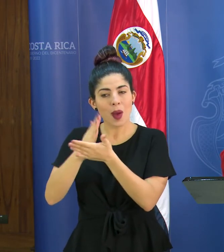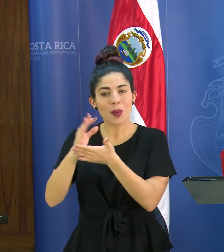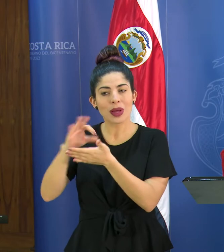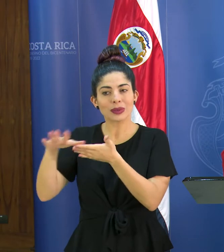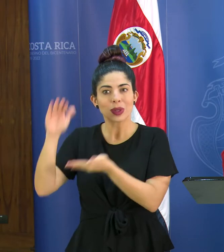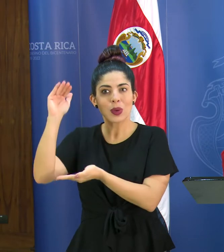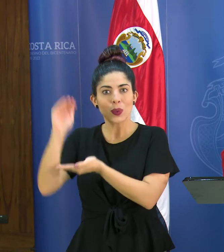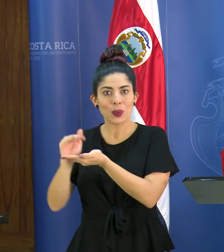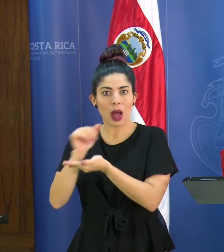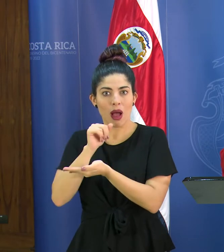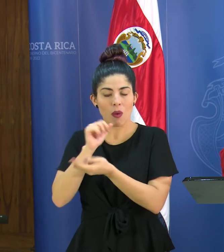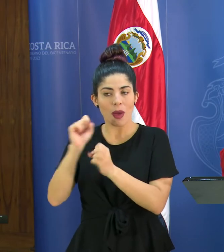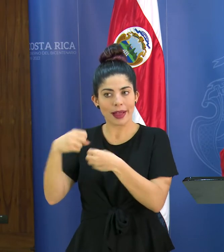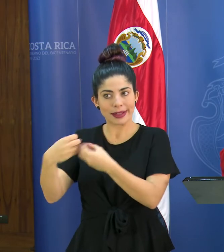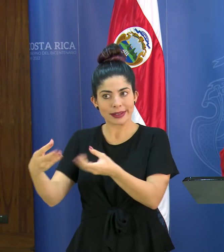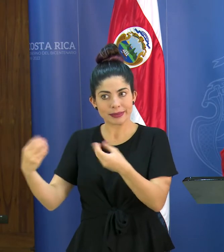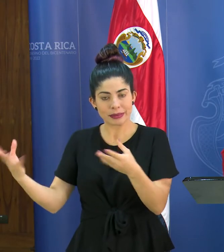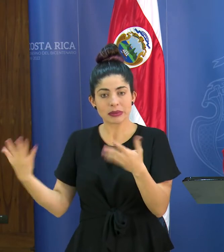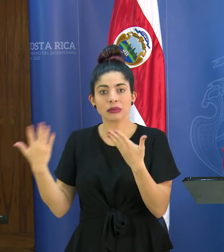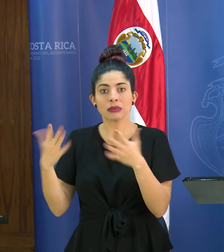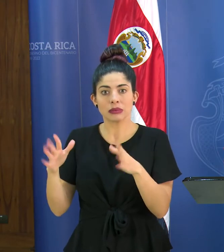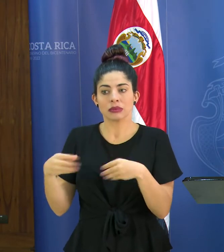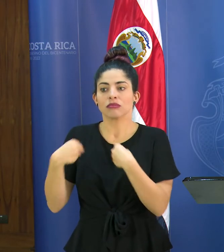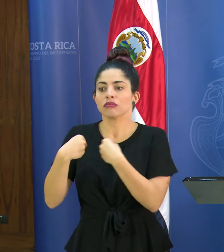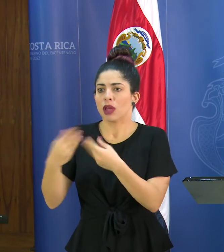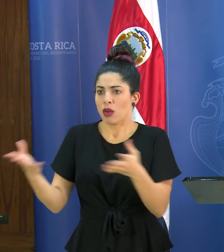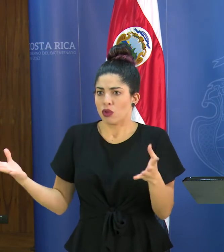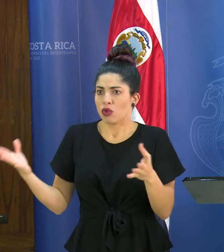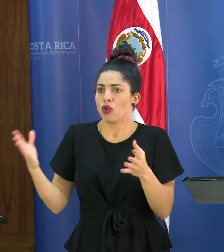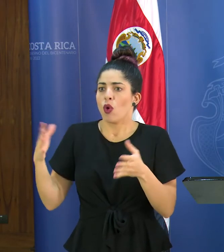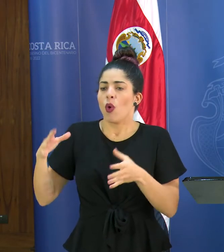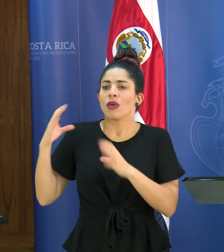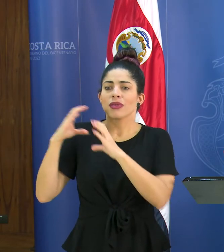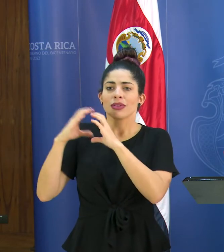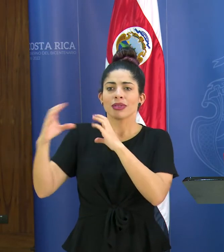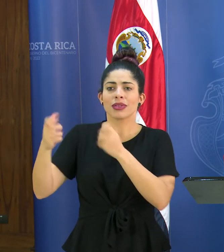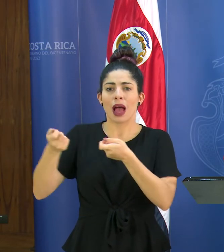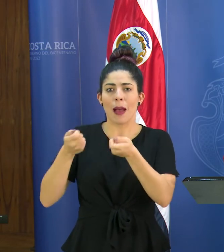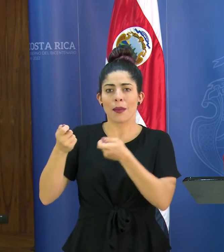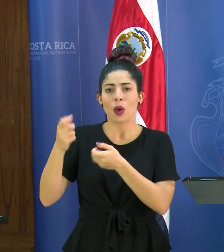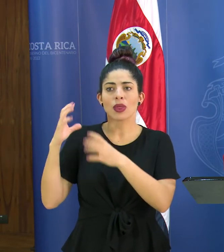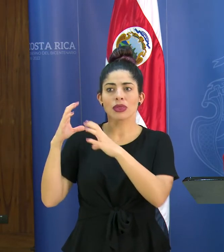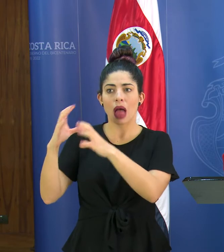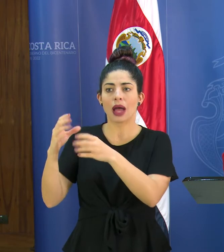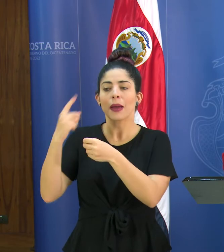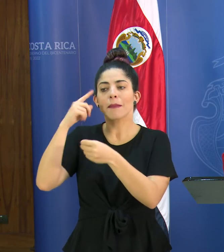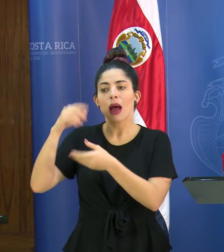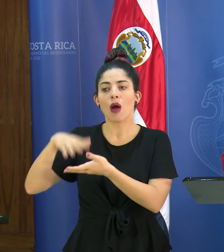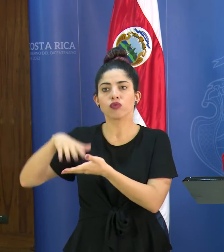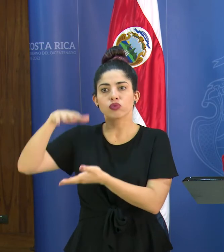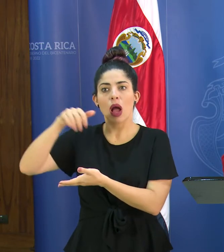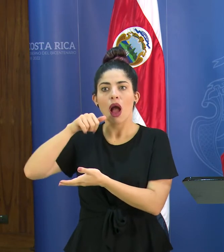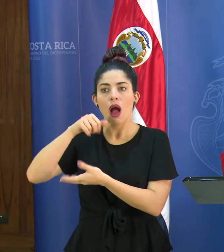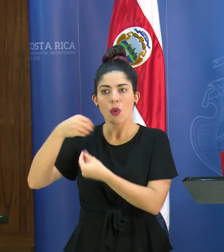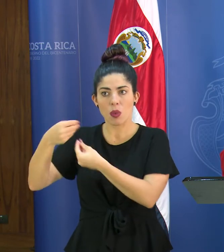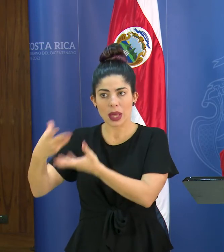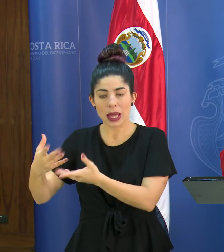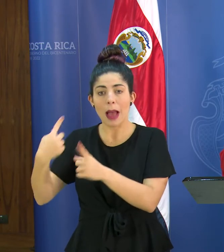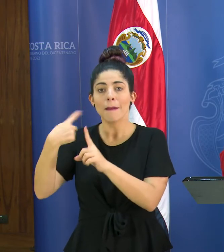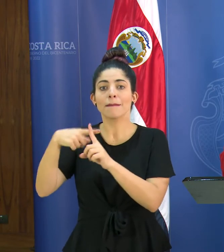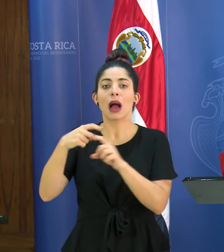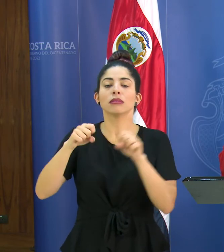suministro y todos se les ha proveído de los tanques para almacenar agua y también con algunas